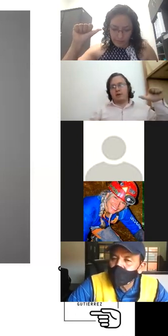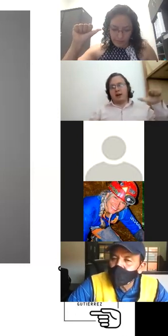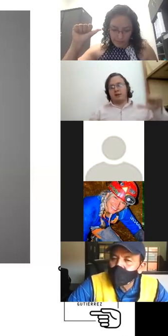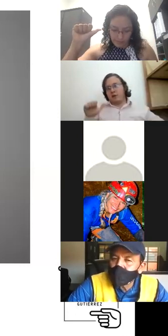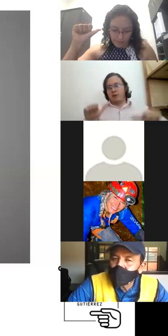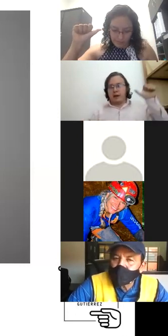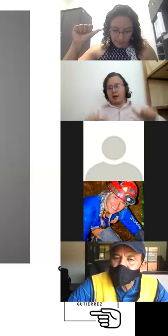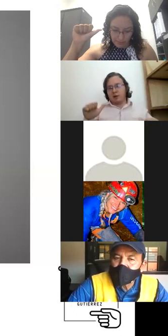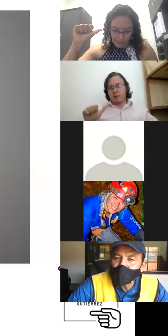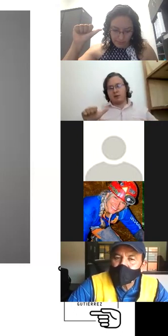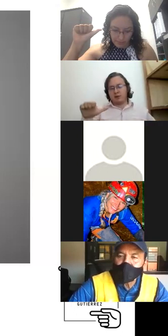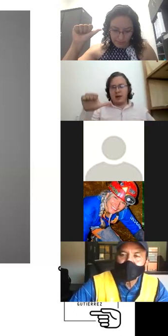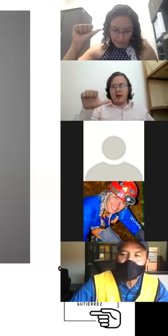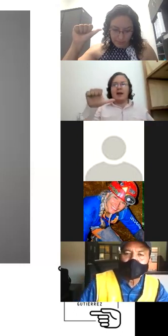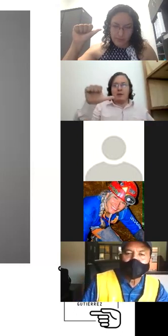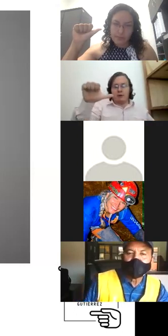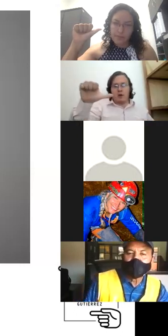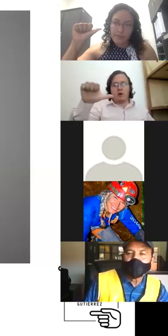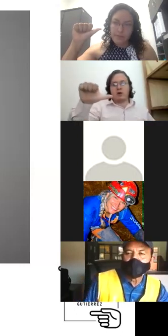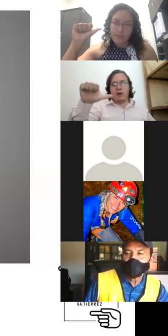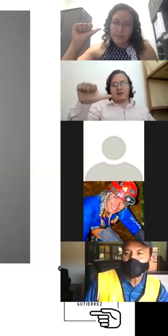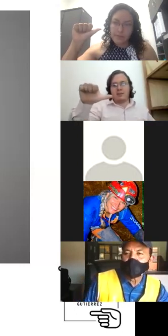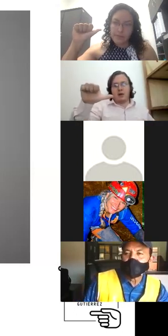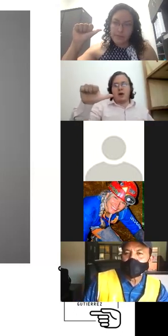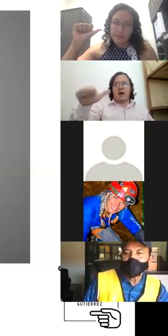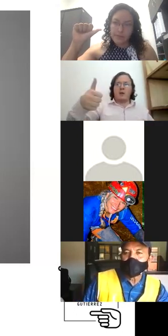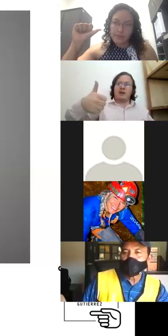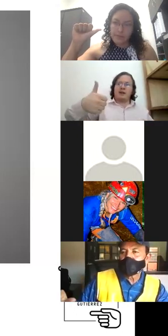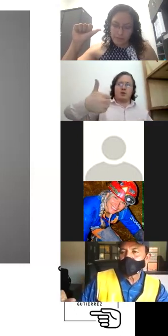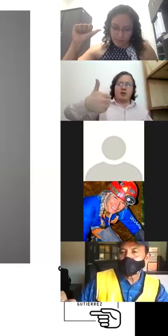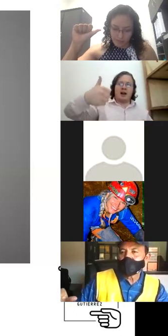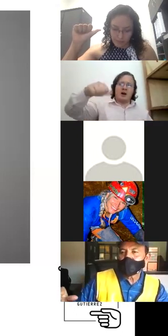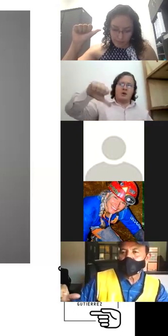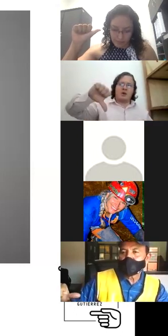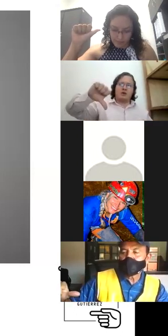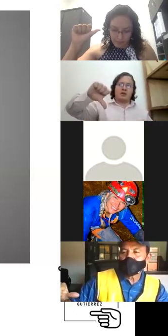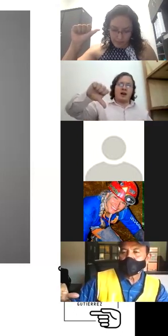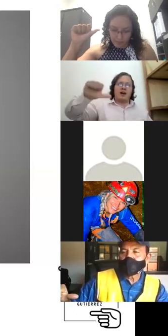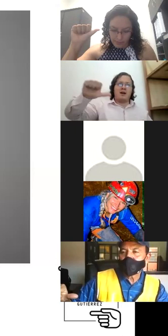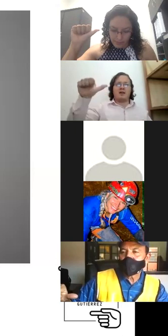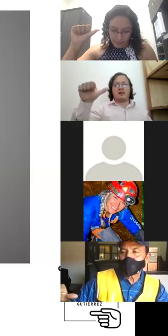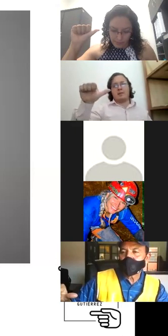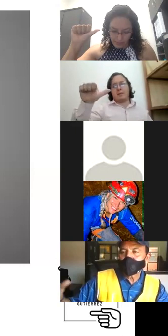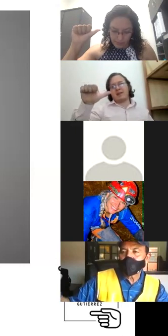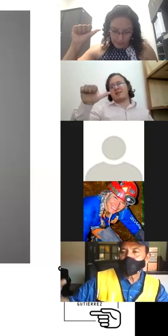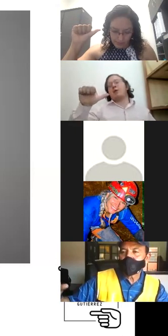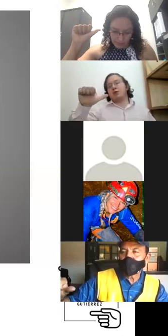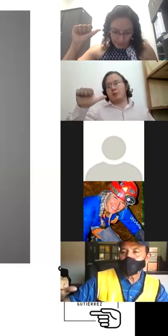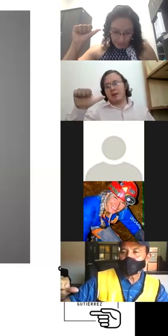derecho no importa qué manusemos ¿sí? nuestro dedo gordito bien separado es como si te gustara o no te gustara estás neutro ¿verdad?